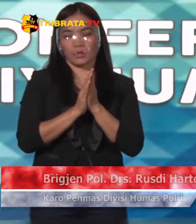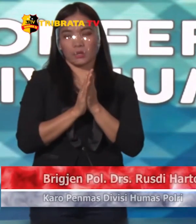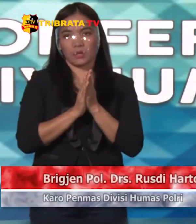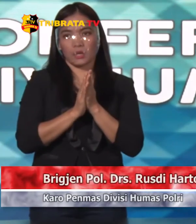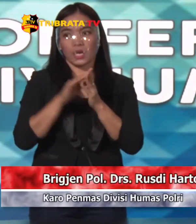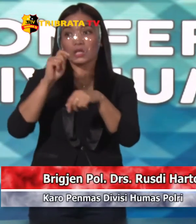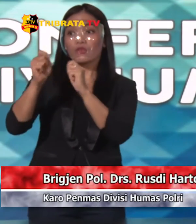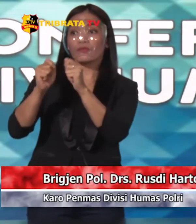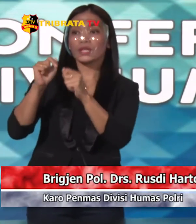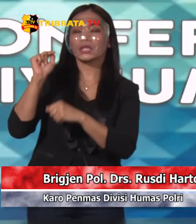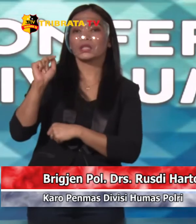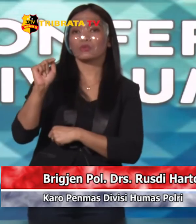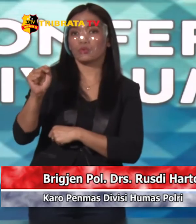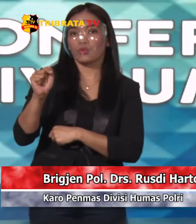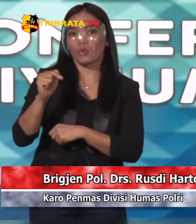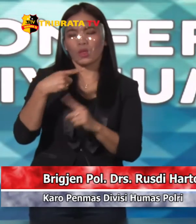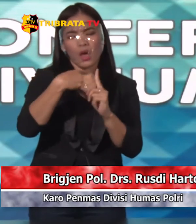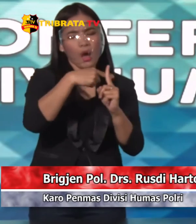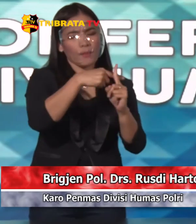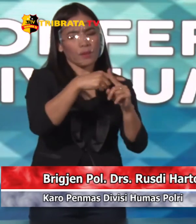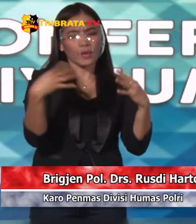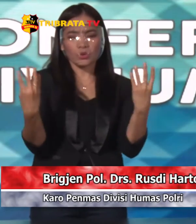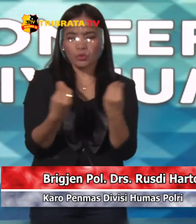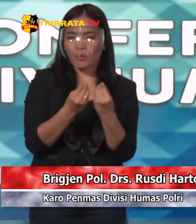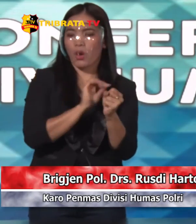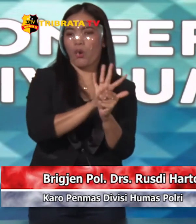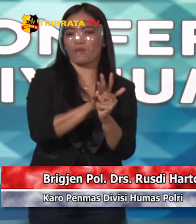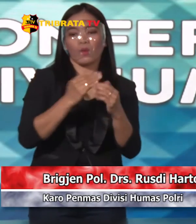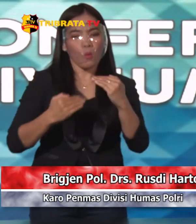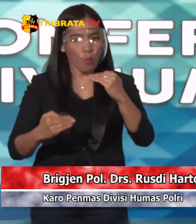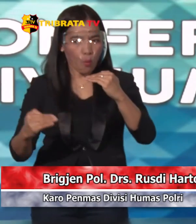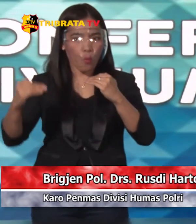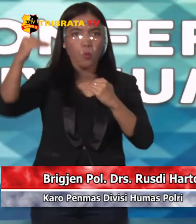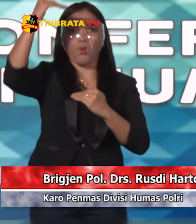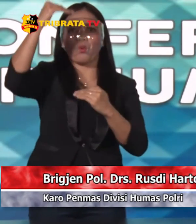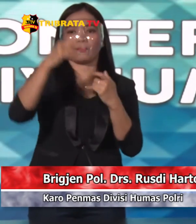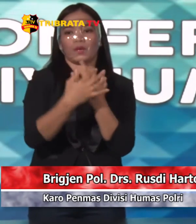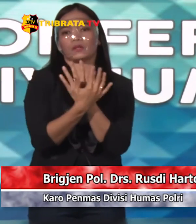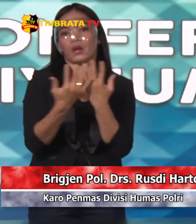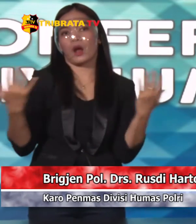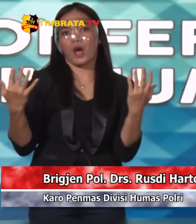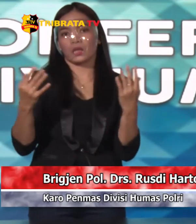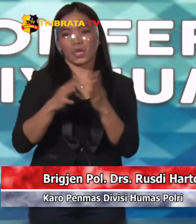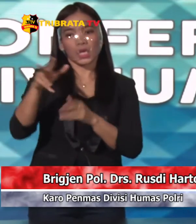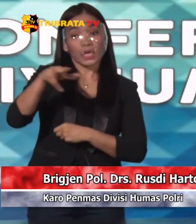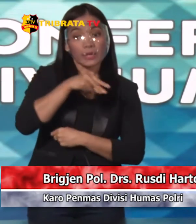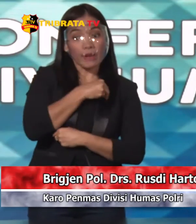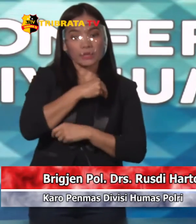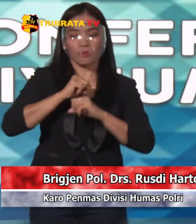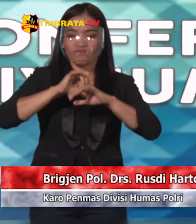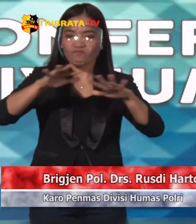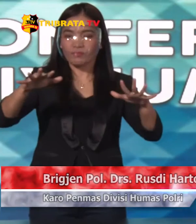Meningkat Cukup tajam Dari masyarakat yang terinfeksi Atau